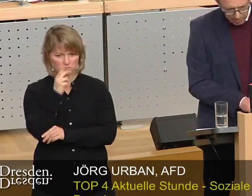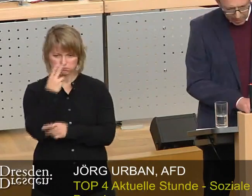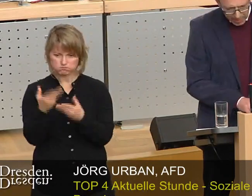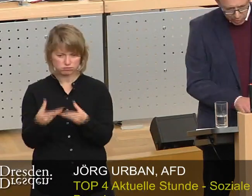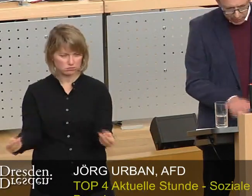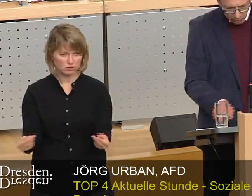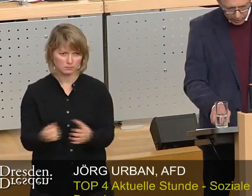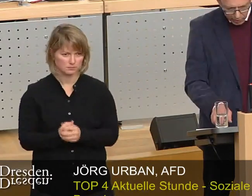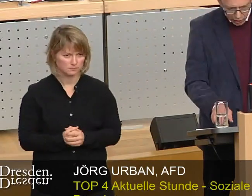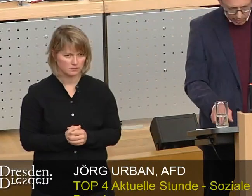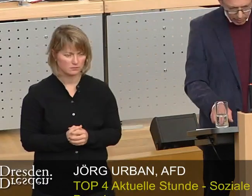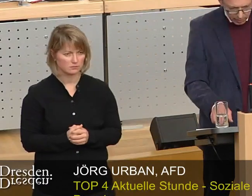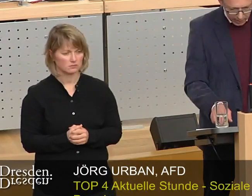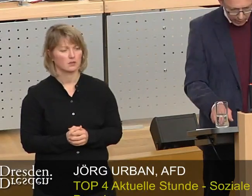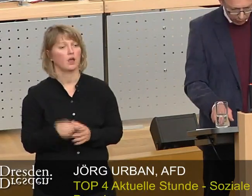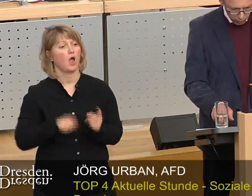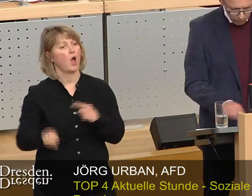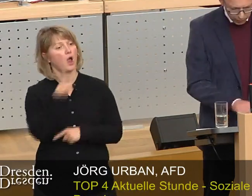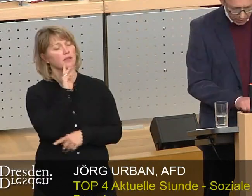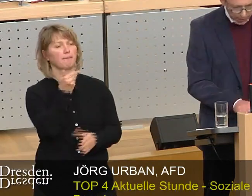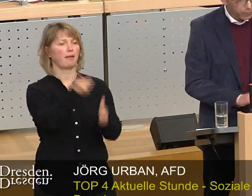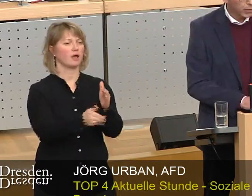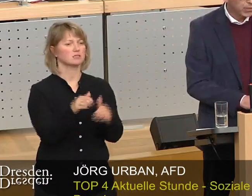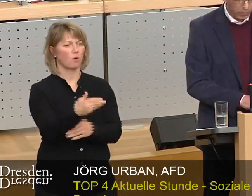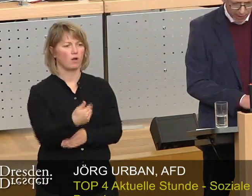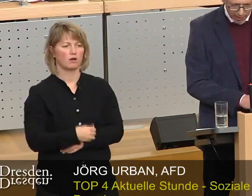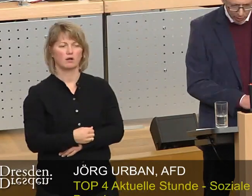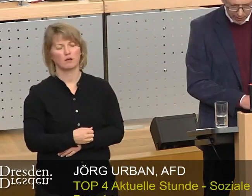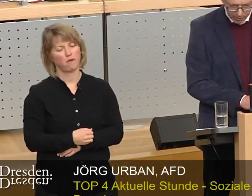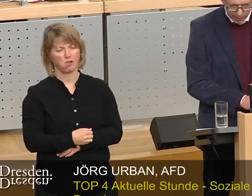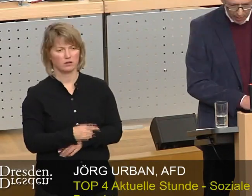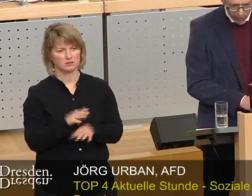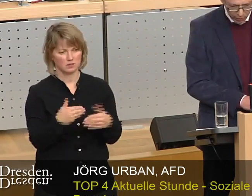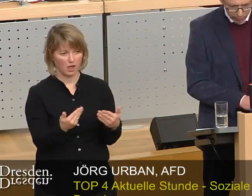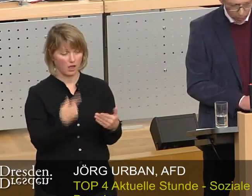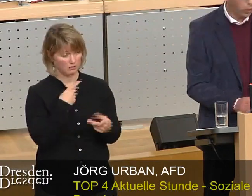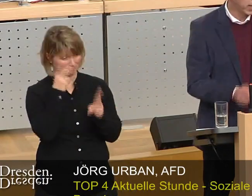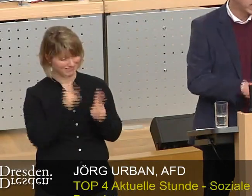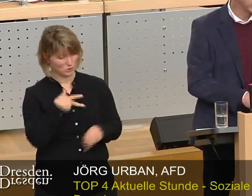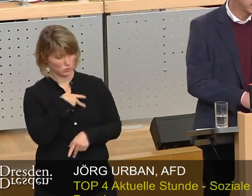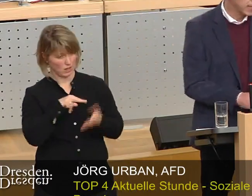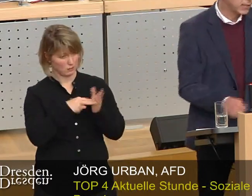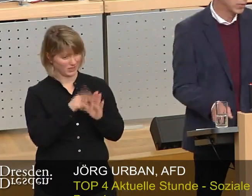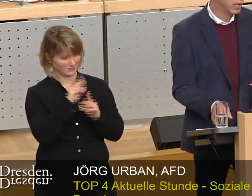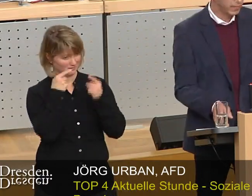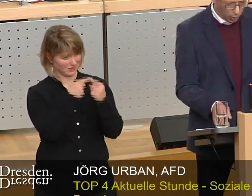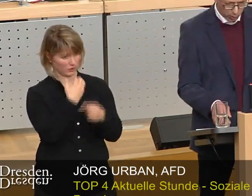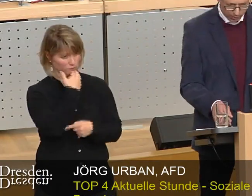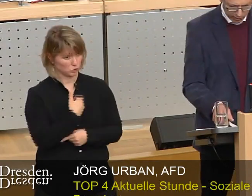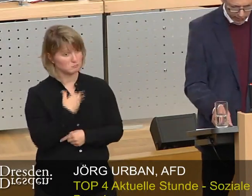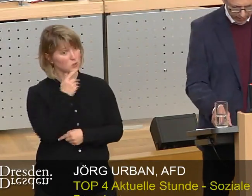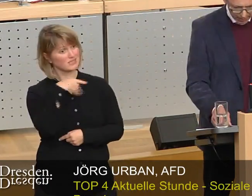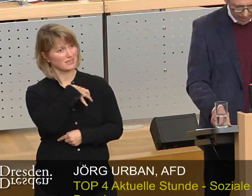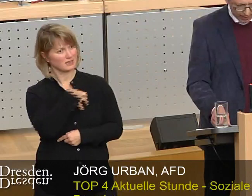Das Lamento, was Sie heute anstimmen, finde ich verlogen. Wenn Sie wirklich soziale Politik betreiben wollen und konkret hier in Dresden soziale